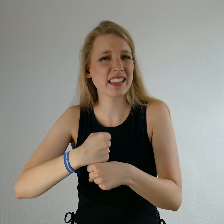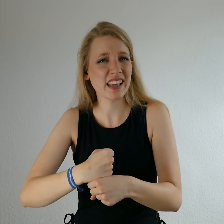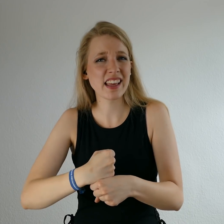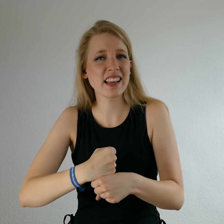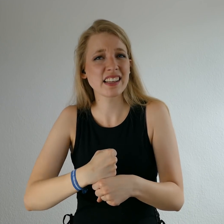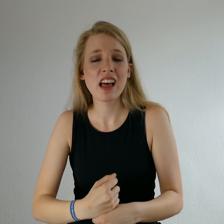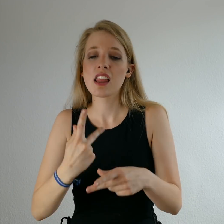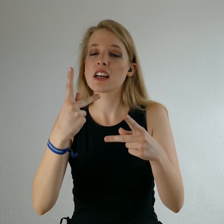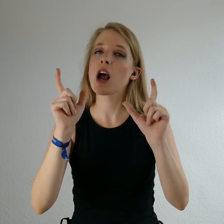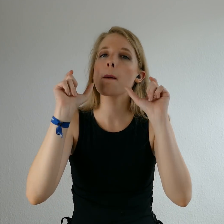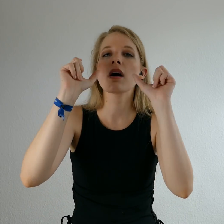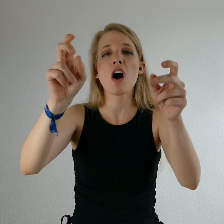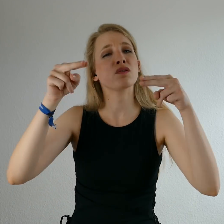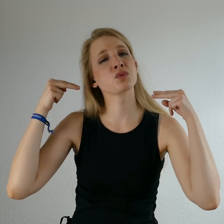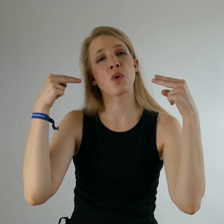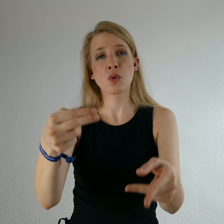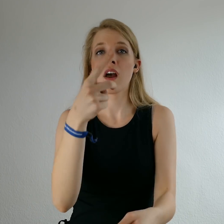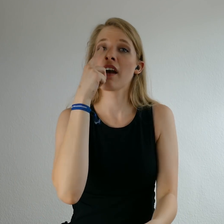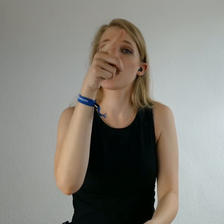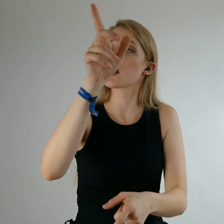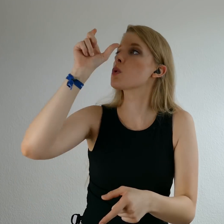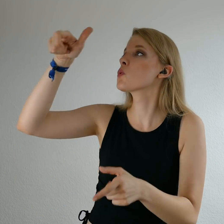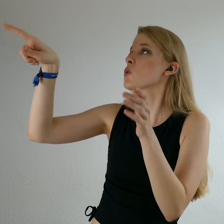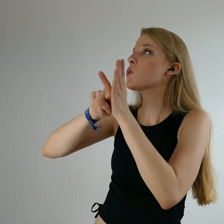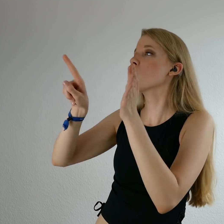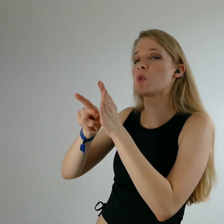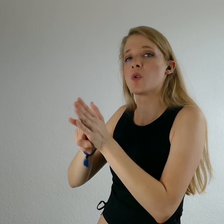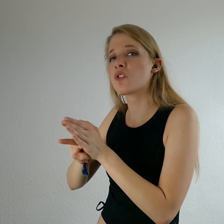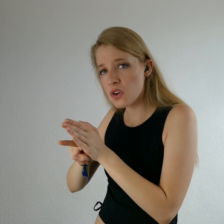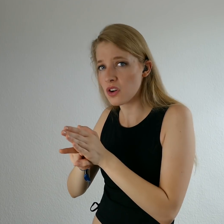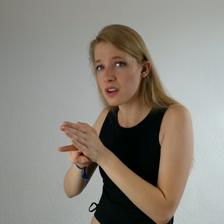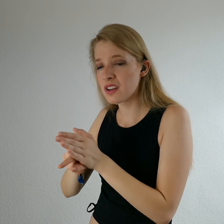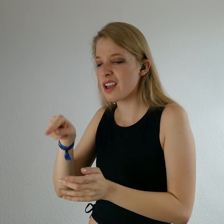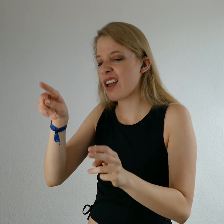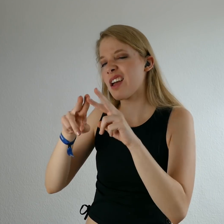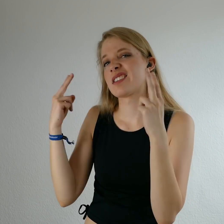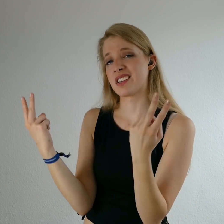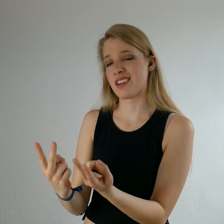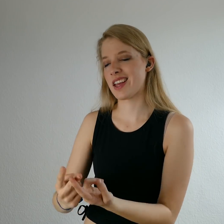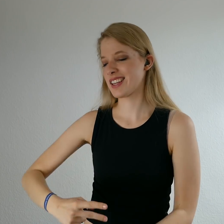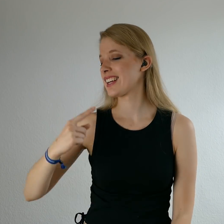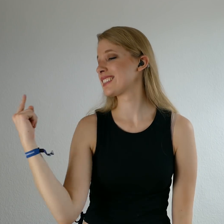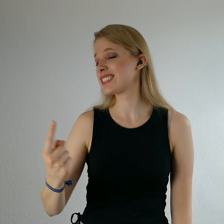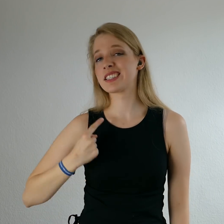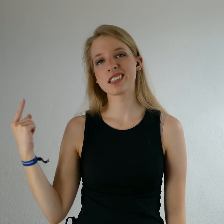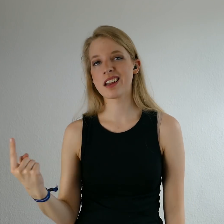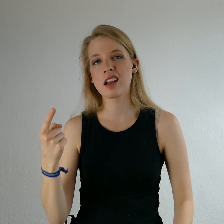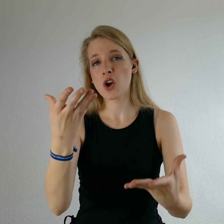ist Denn Karma kehrt zurück zu dem, der es verschickt In die Welt, die sich dreht,